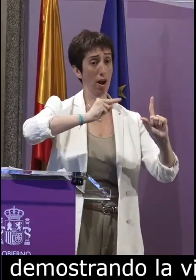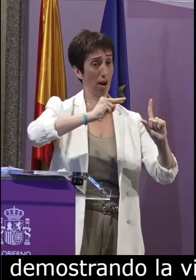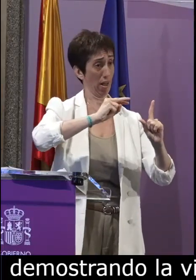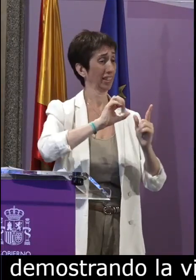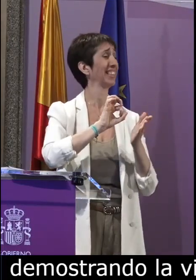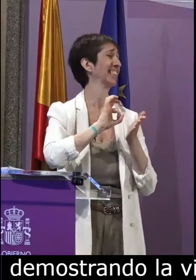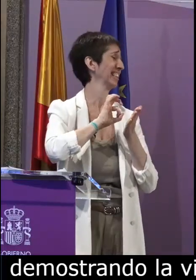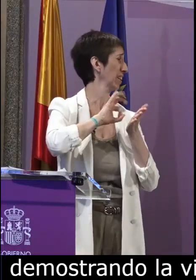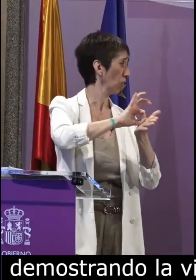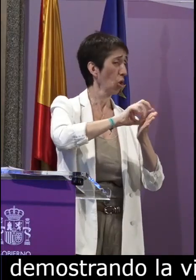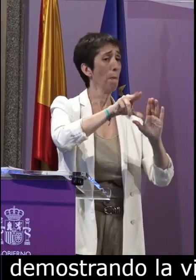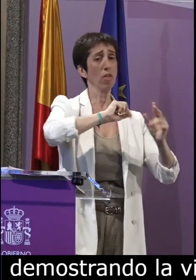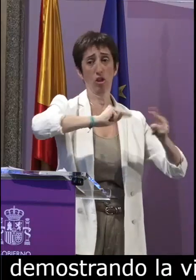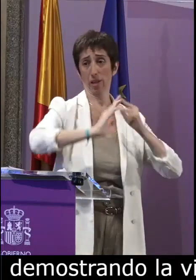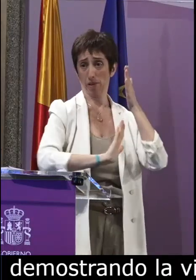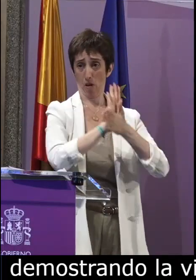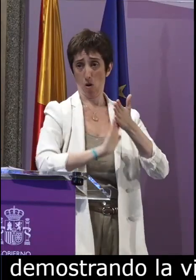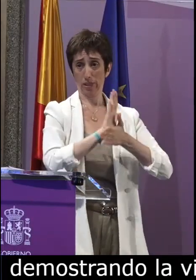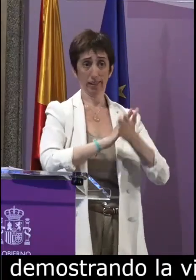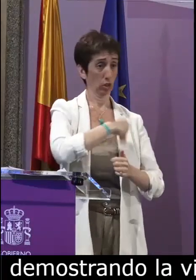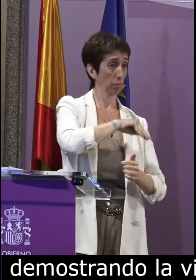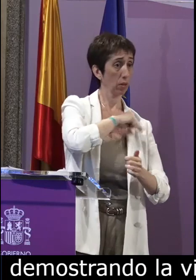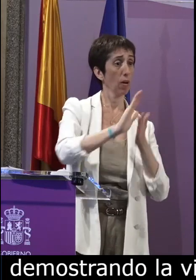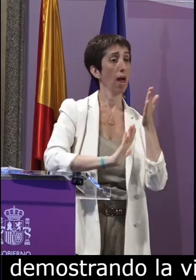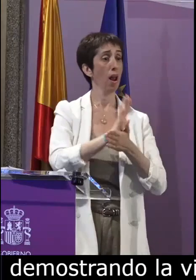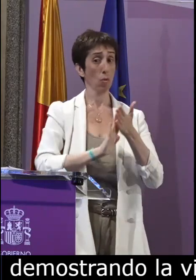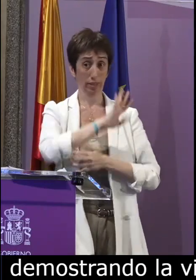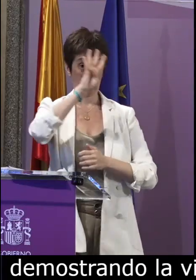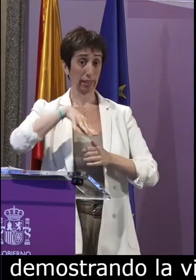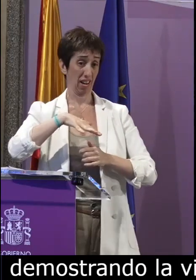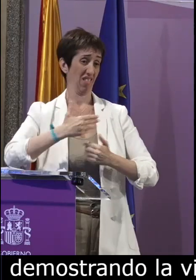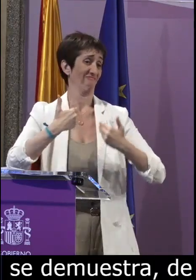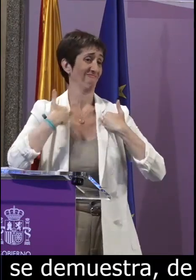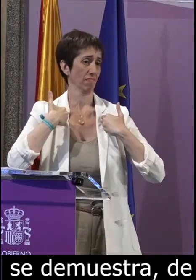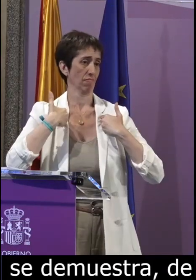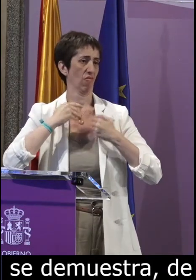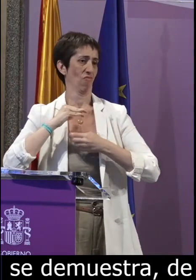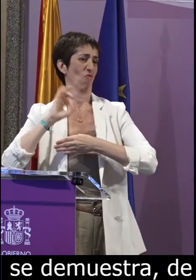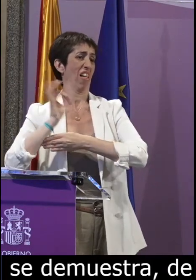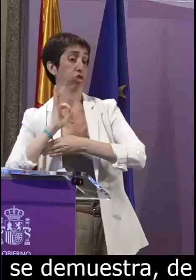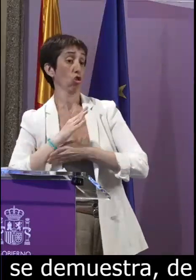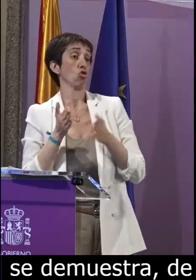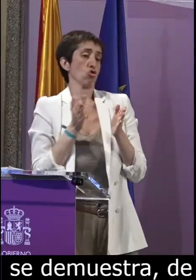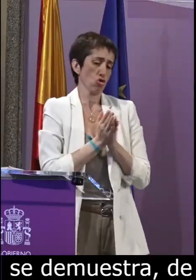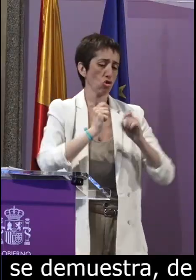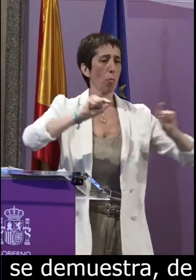oficial a través de datos en este caso a través del servicio de videointerpretación en lengua de signos española y en lengua de signos catalana es